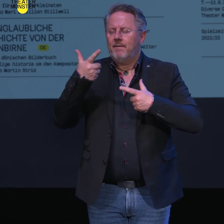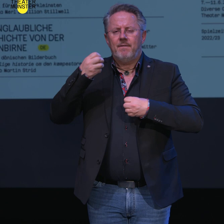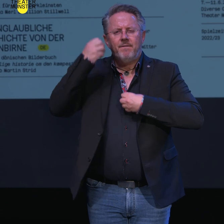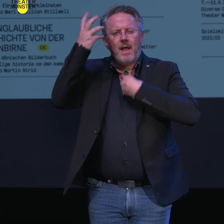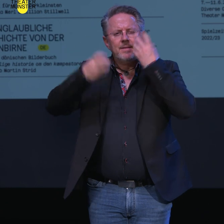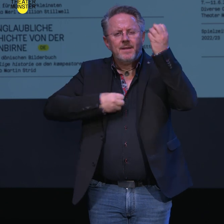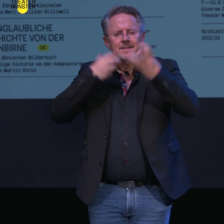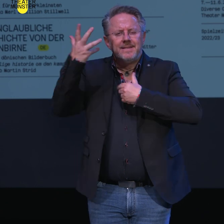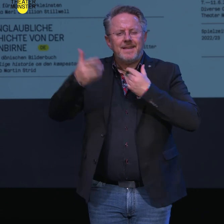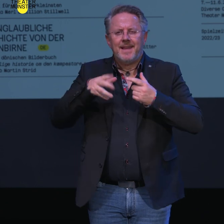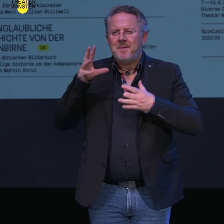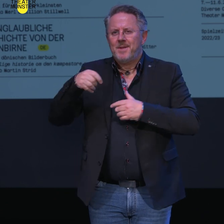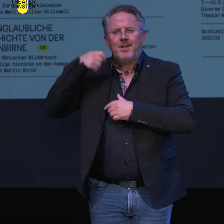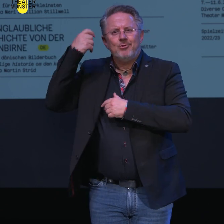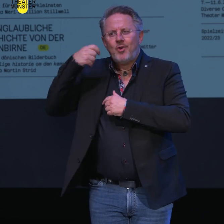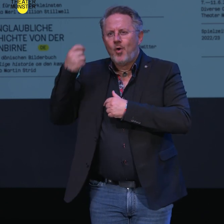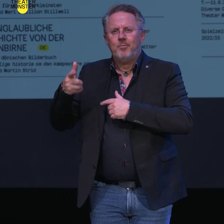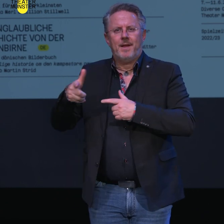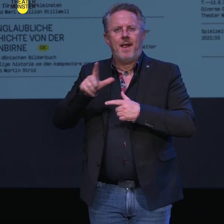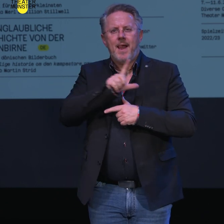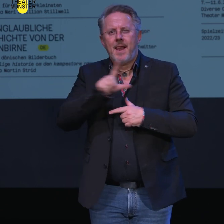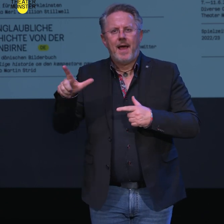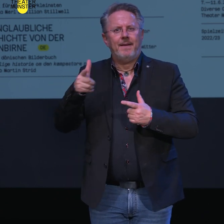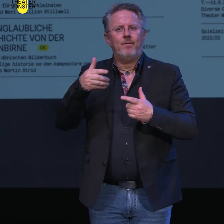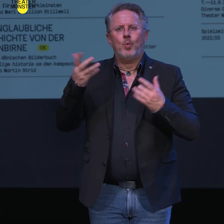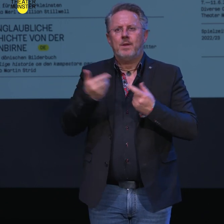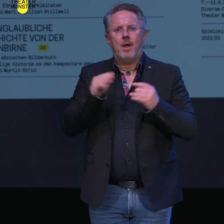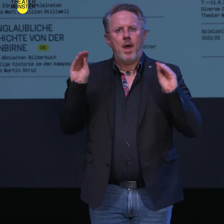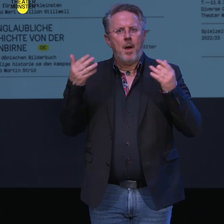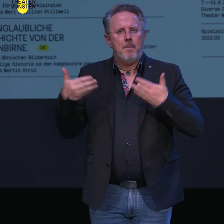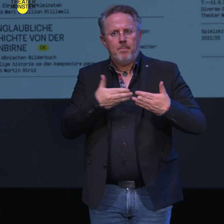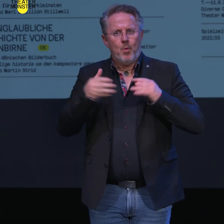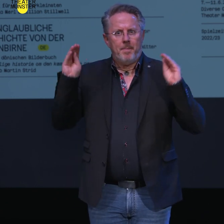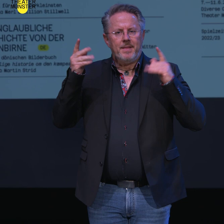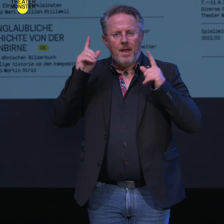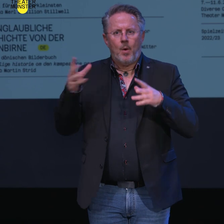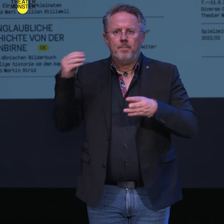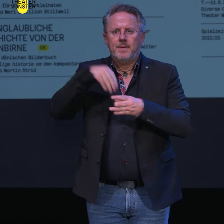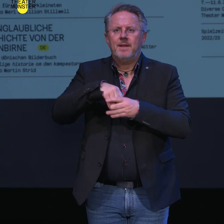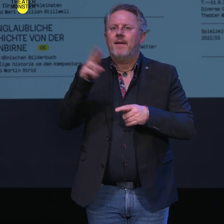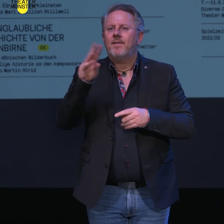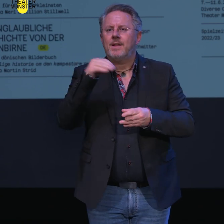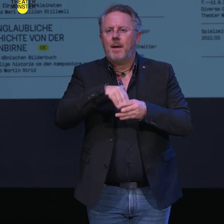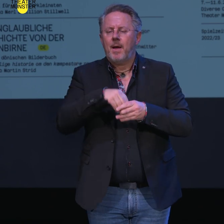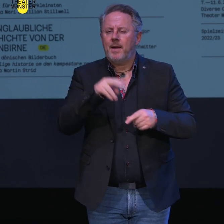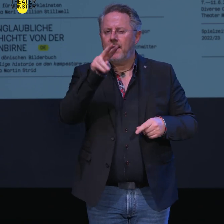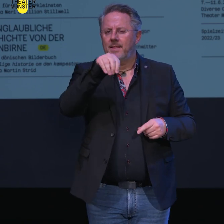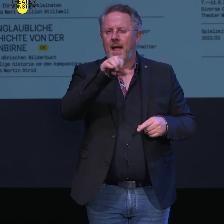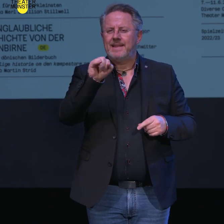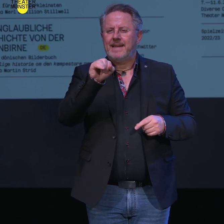wird mit SchauspielerInnen, Live-MusikerInnen und Puppen auf der Bühne erzählt. Regie führt Nadine Schwitter.